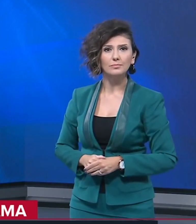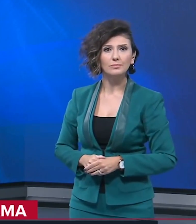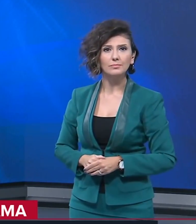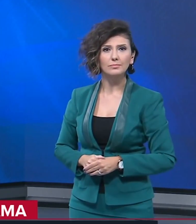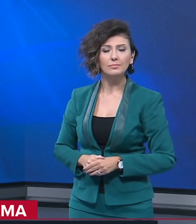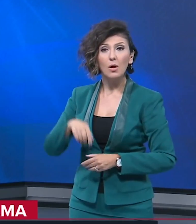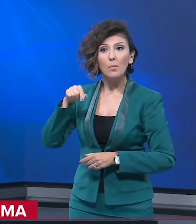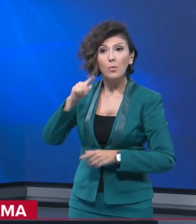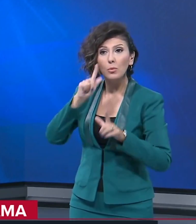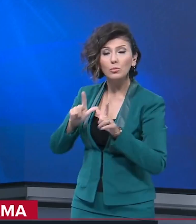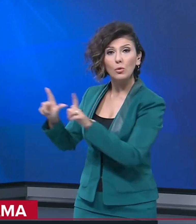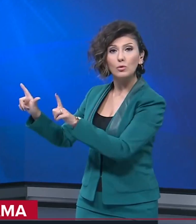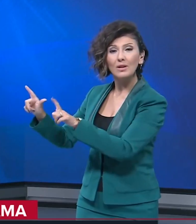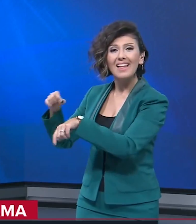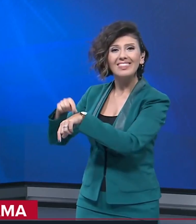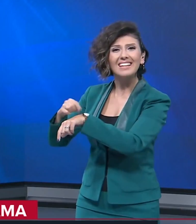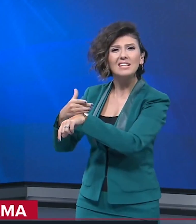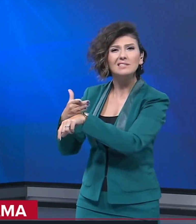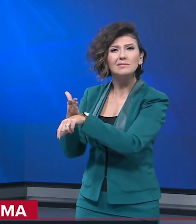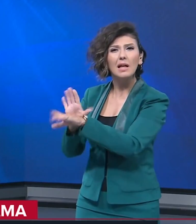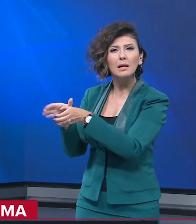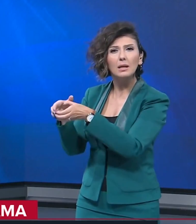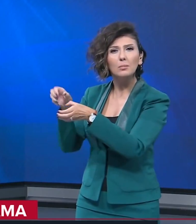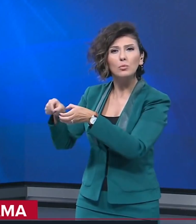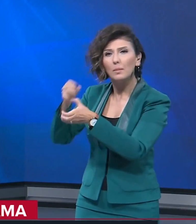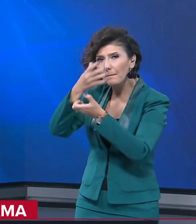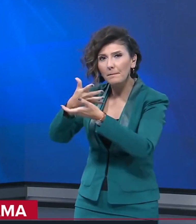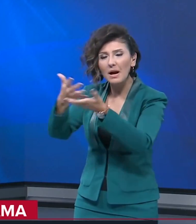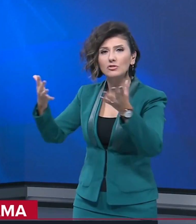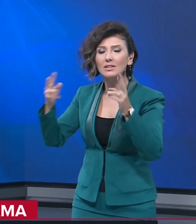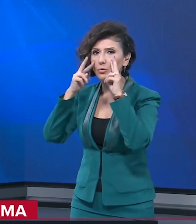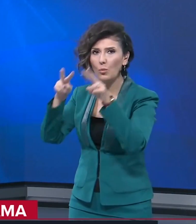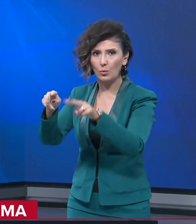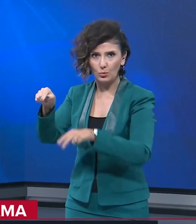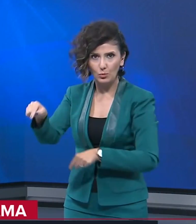Bu görüntülerden dakikalar sonra ekipler bu kez bahçede göründü.